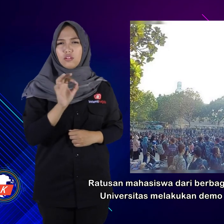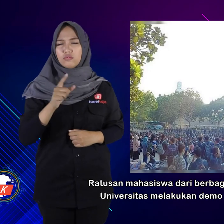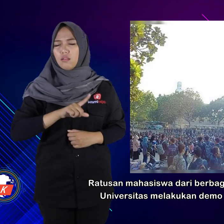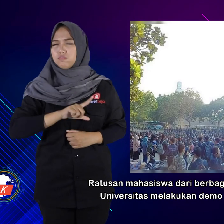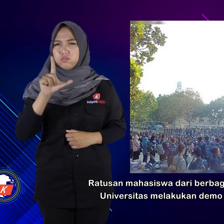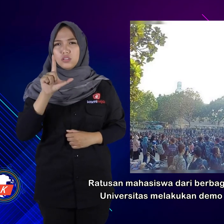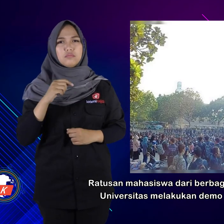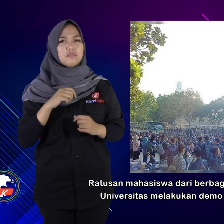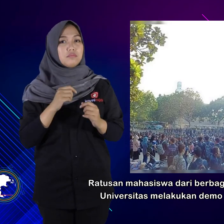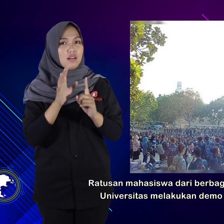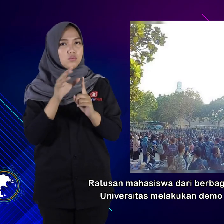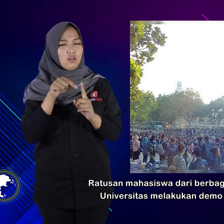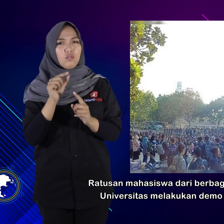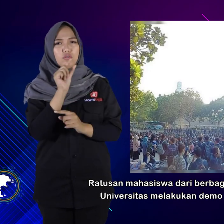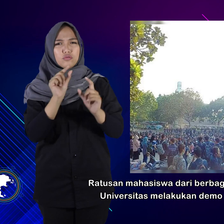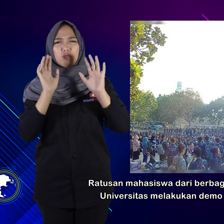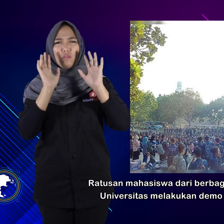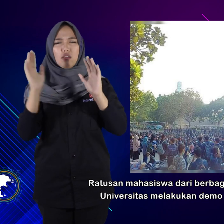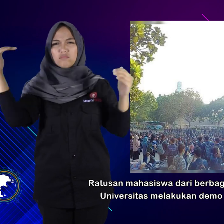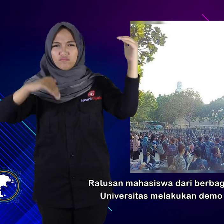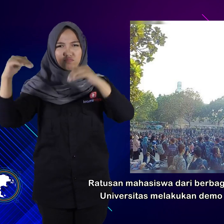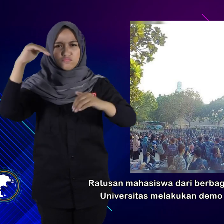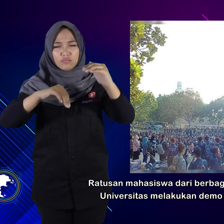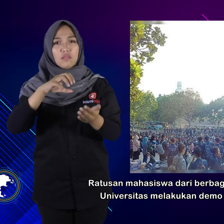Ratusan mahasiswa dari berbagai universitas melakukan demo.